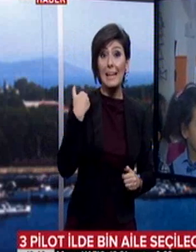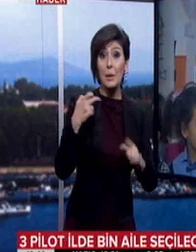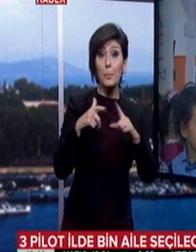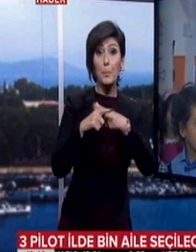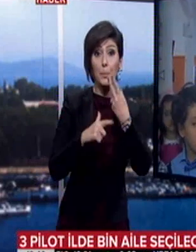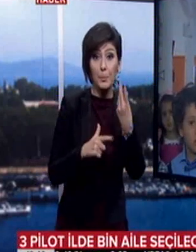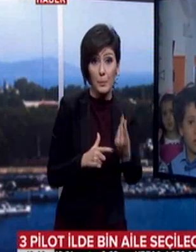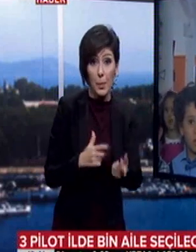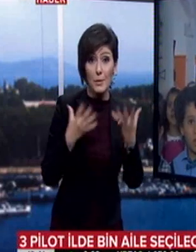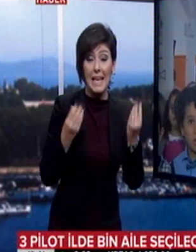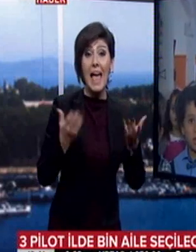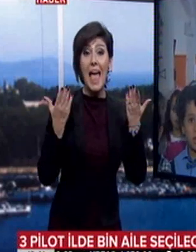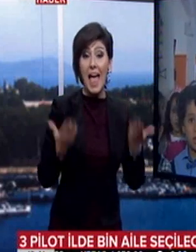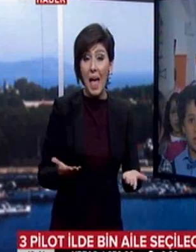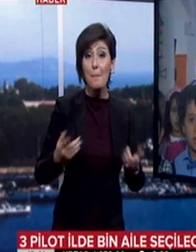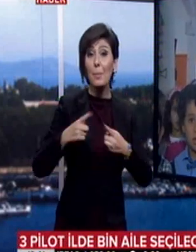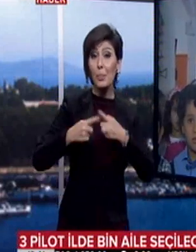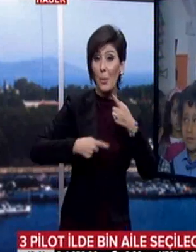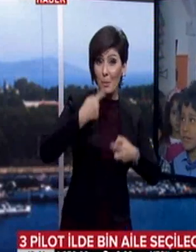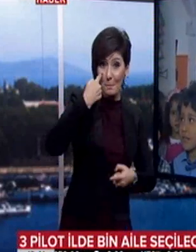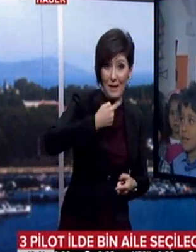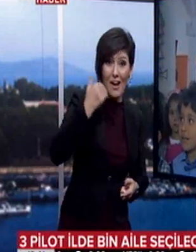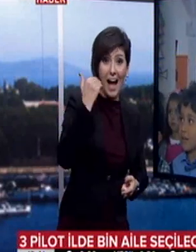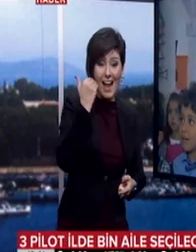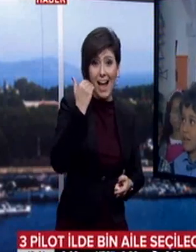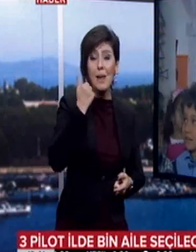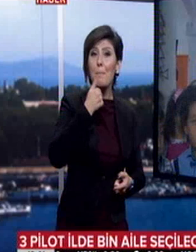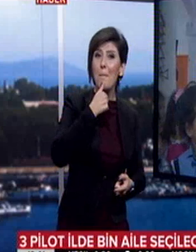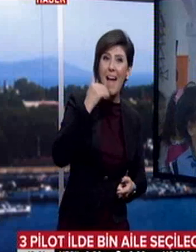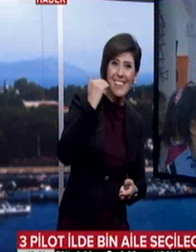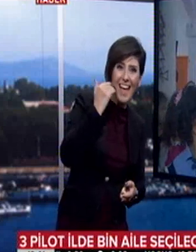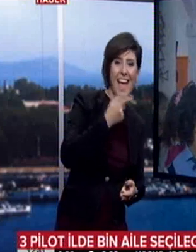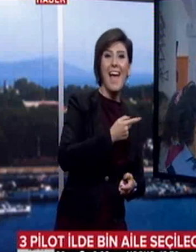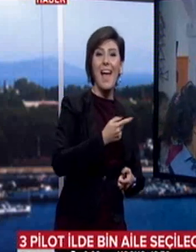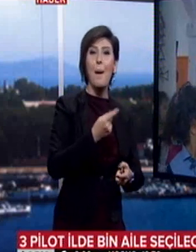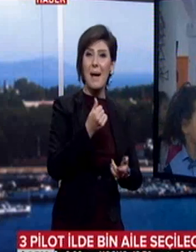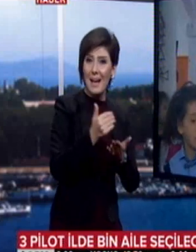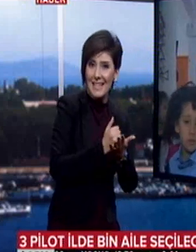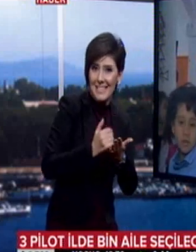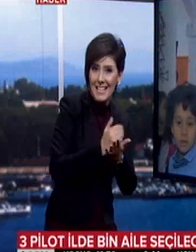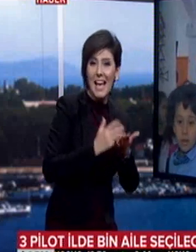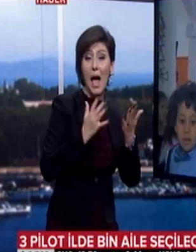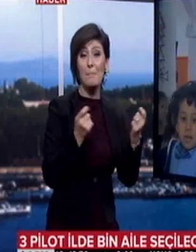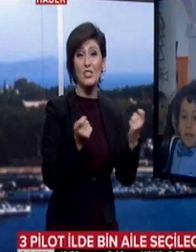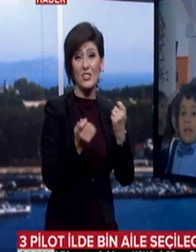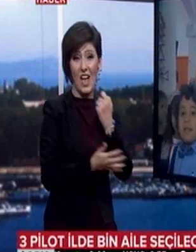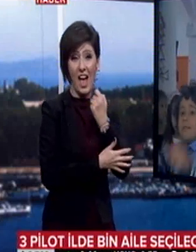sayesinde hem torunlarına bakan anneanne ve babaanneler para kazanacak hem de çalışan annelerin göz arkada